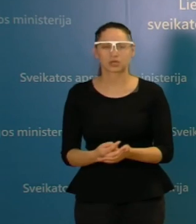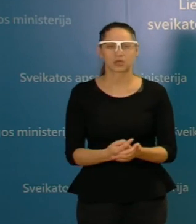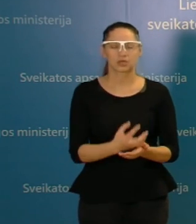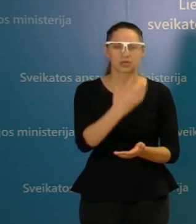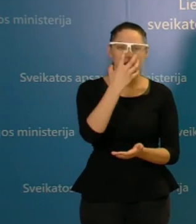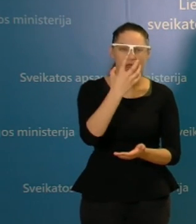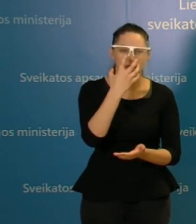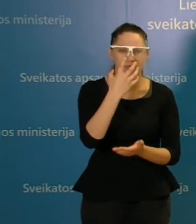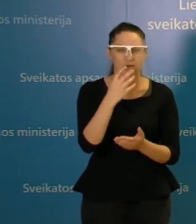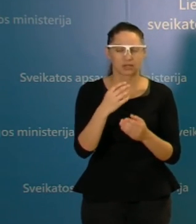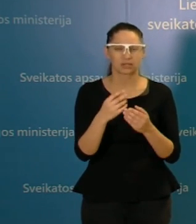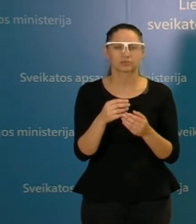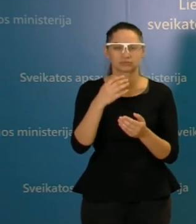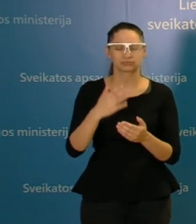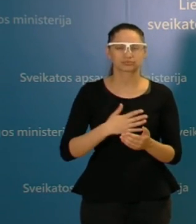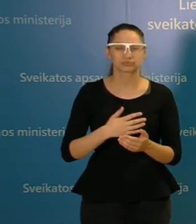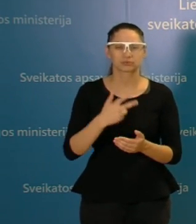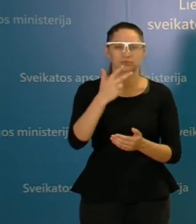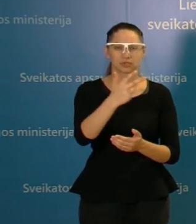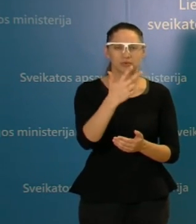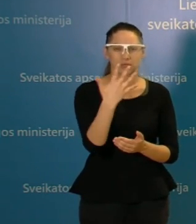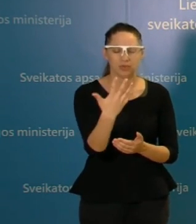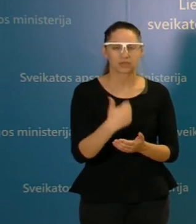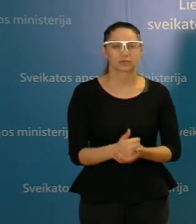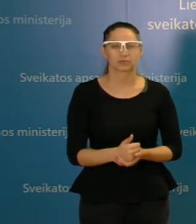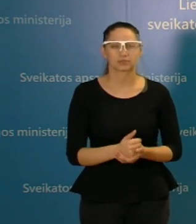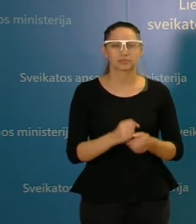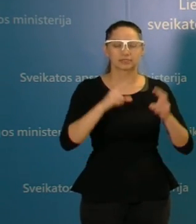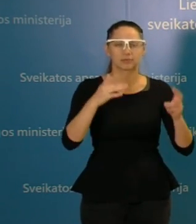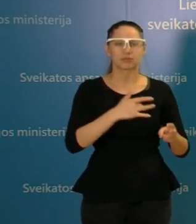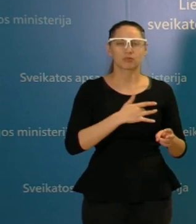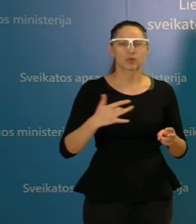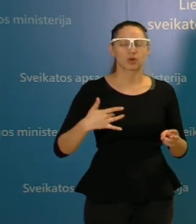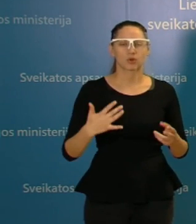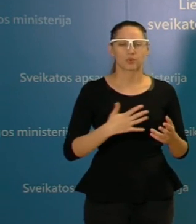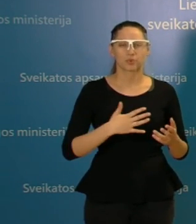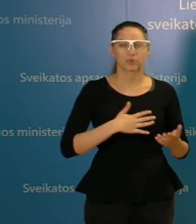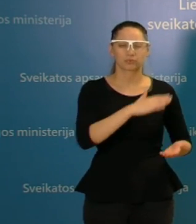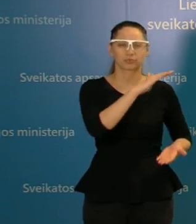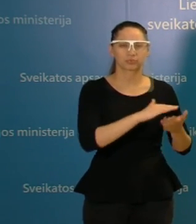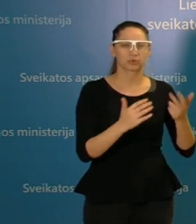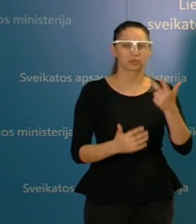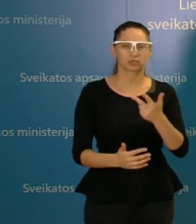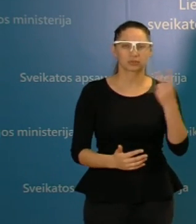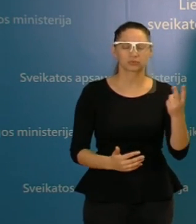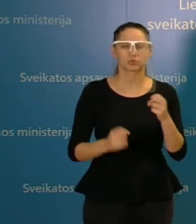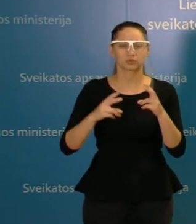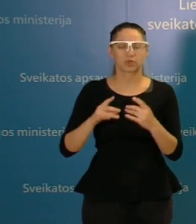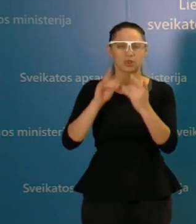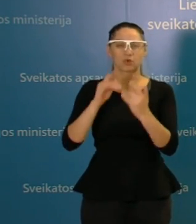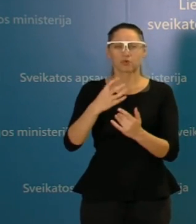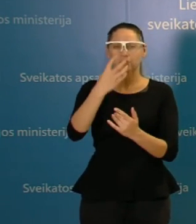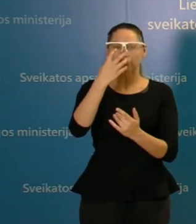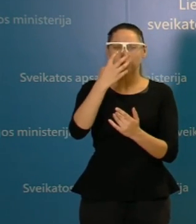intensyvios terapijos skyriuje 35. Dirbtinė plaučio ventilacija taikoma 22. Ir su degonės kaukiamis yra